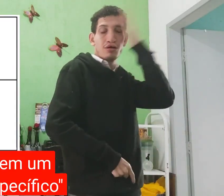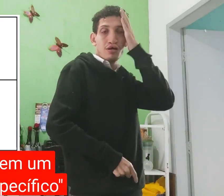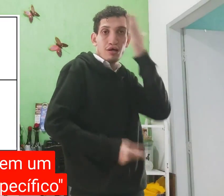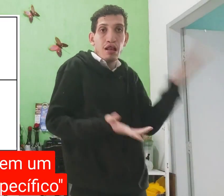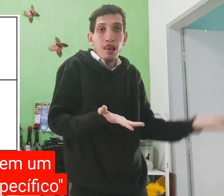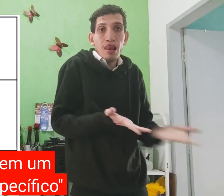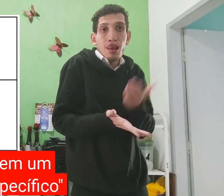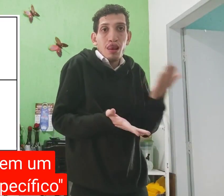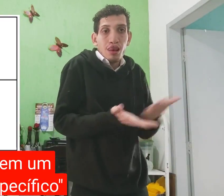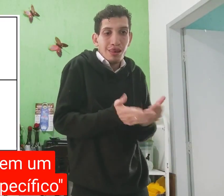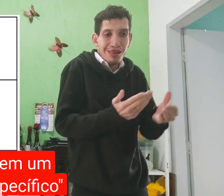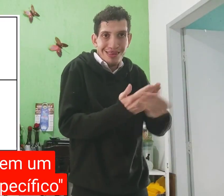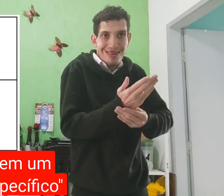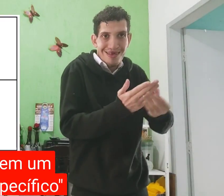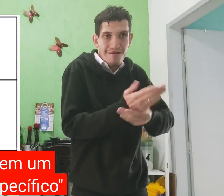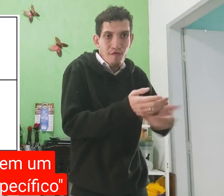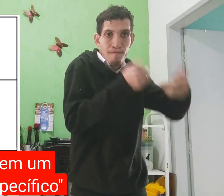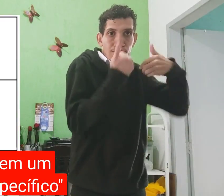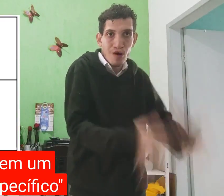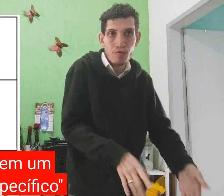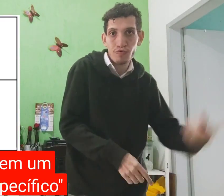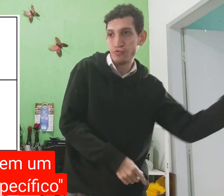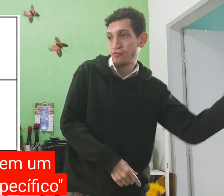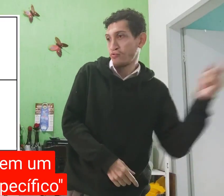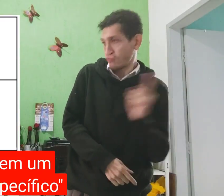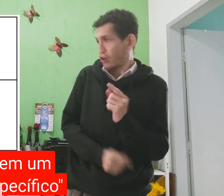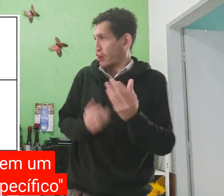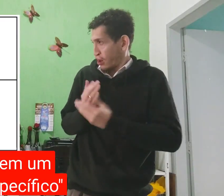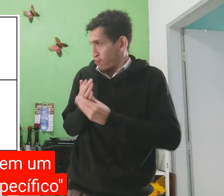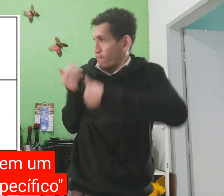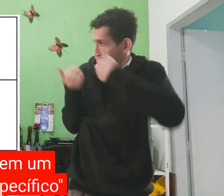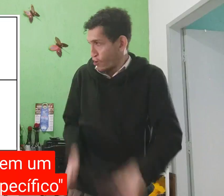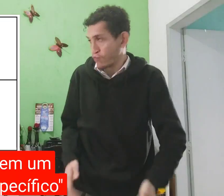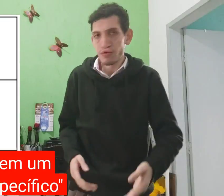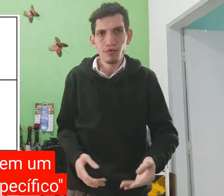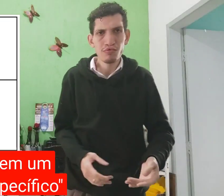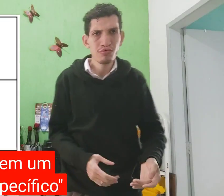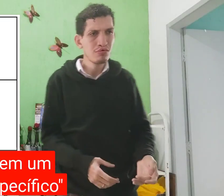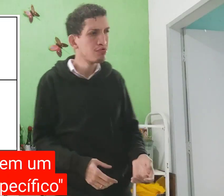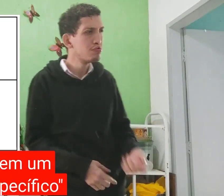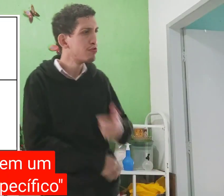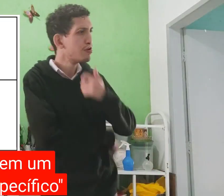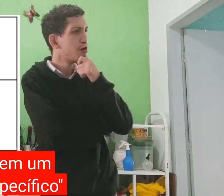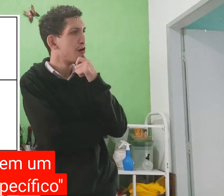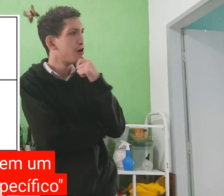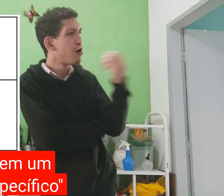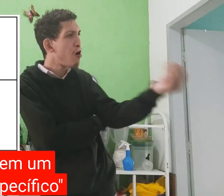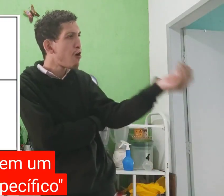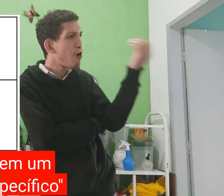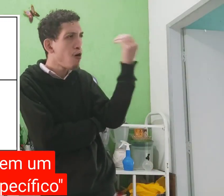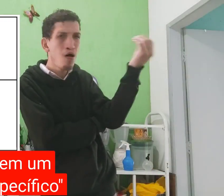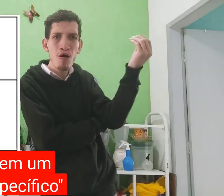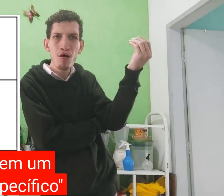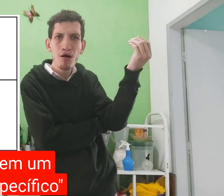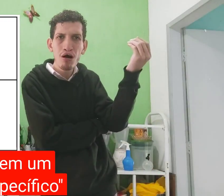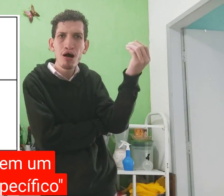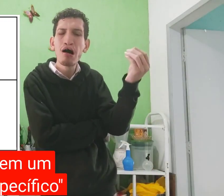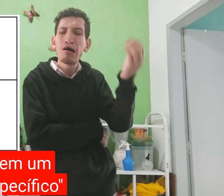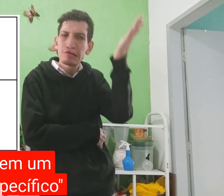A mãe sabe o livro, aí eu meio, ah, roubou o livro no chão. Eu falei, como assim?